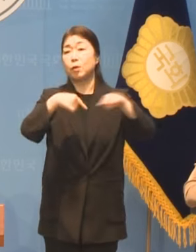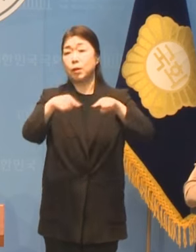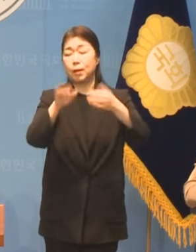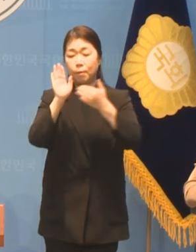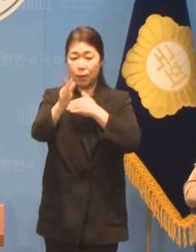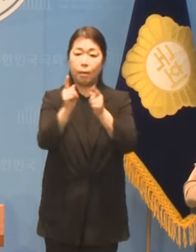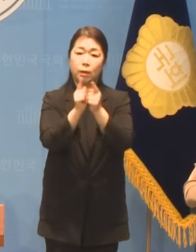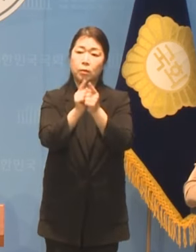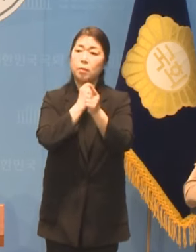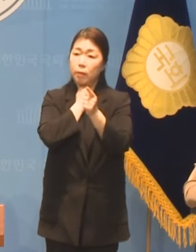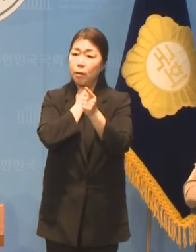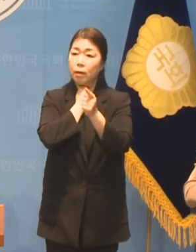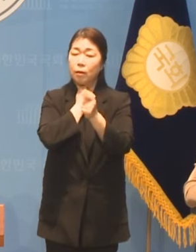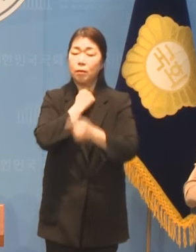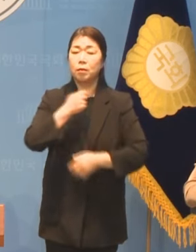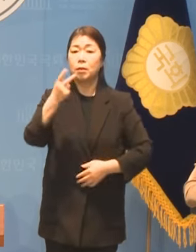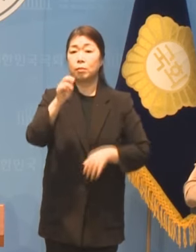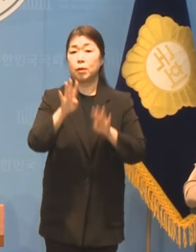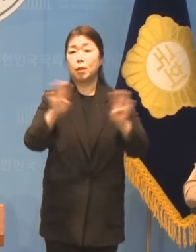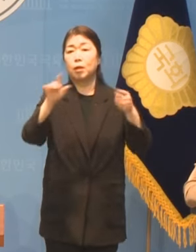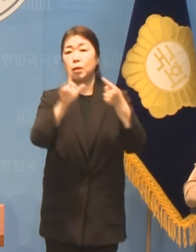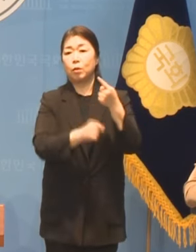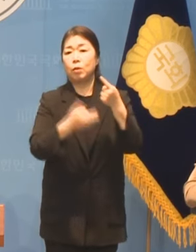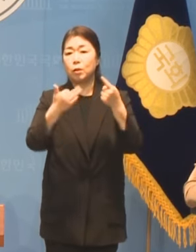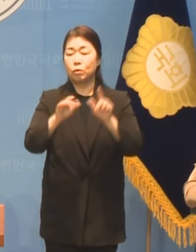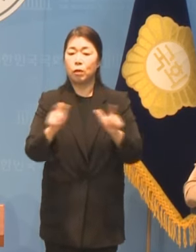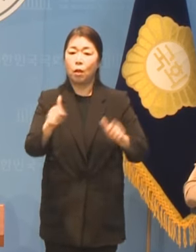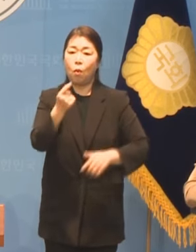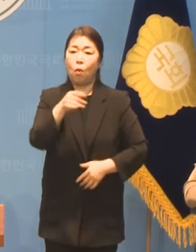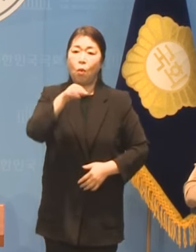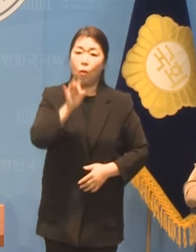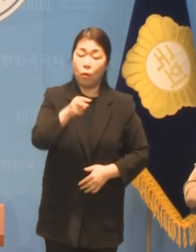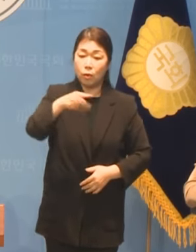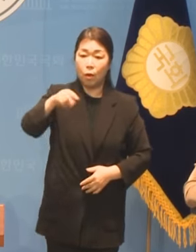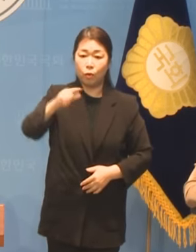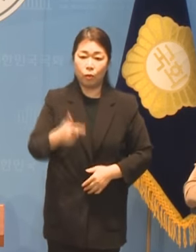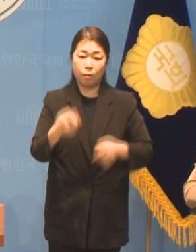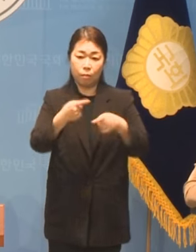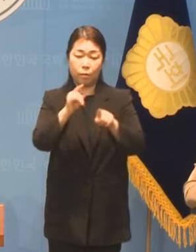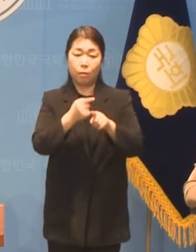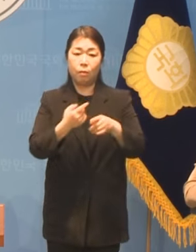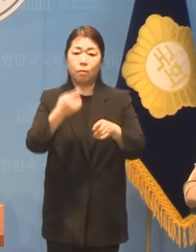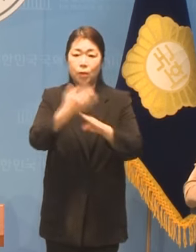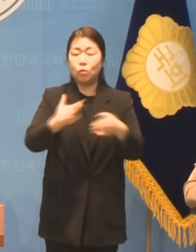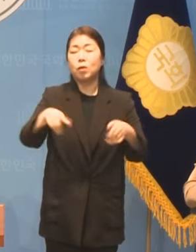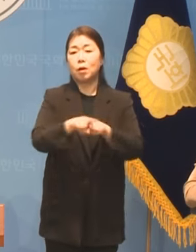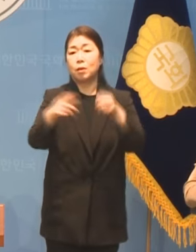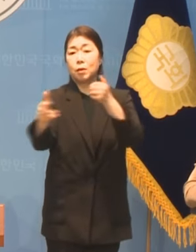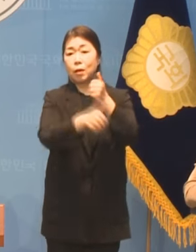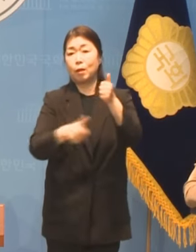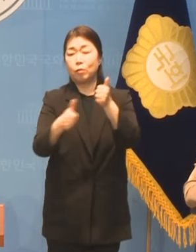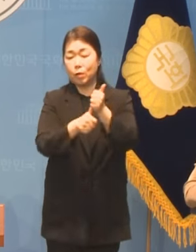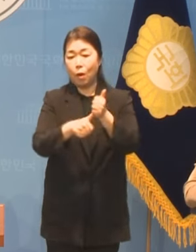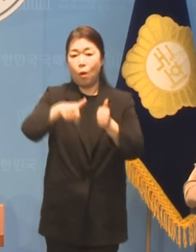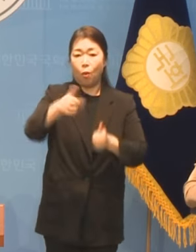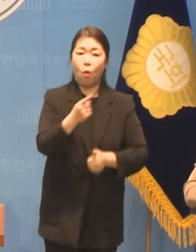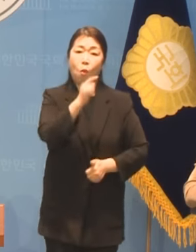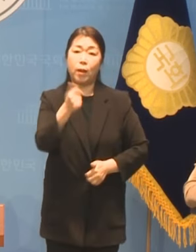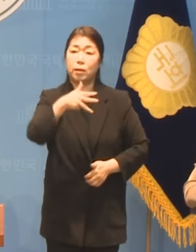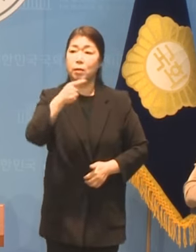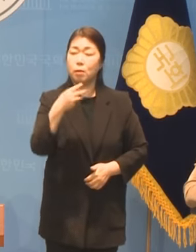2024년 1월 19일 홍서윤 더불어민주당 전국장애인위원회 부위원장 고관철